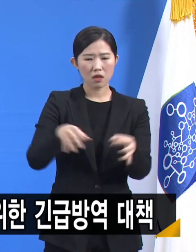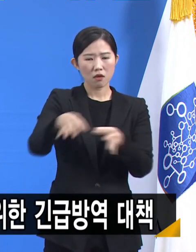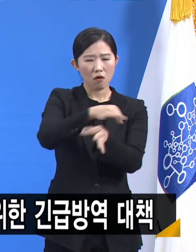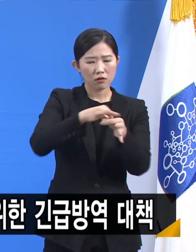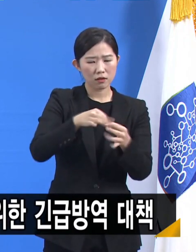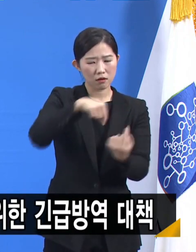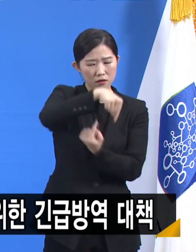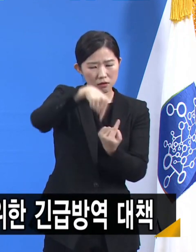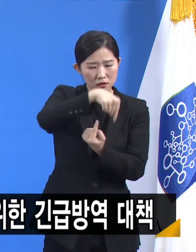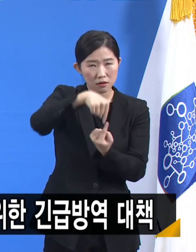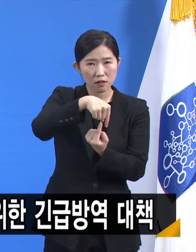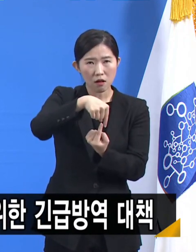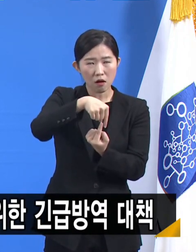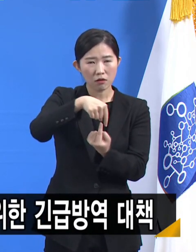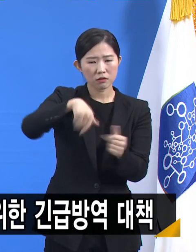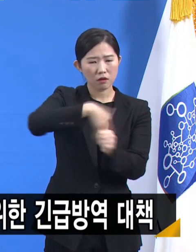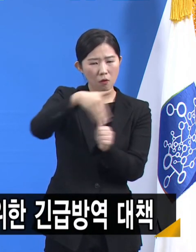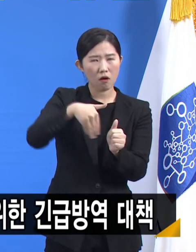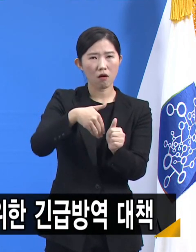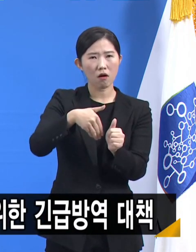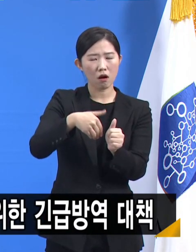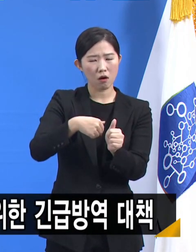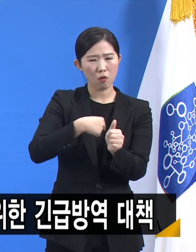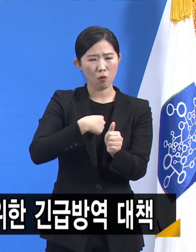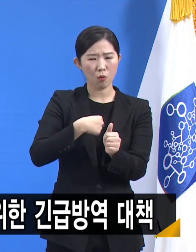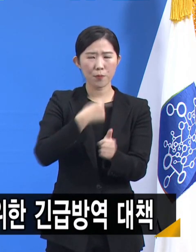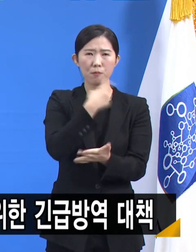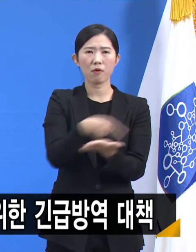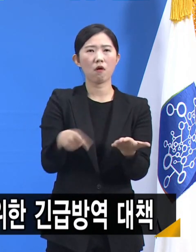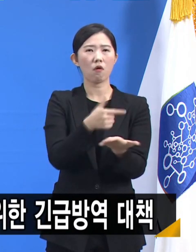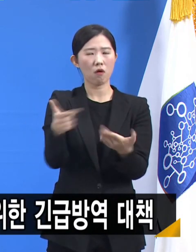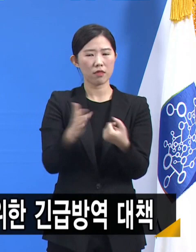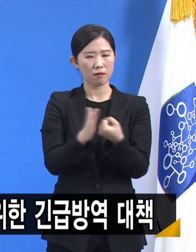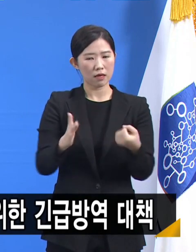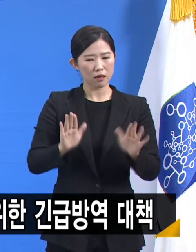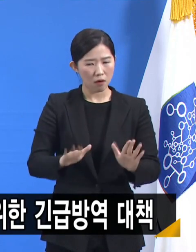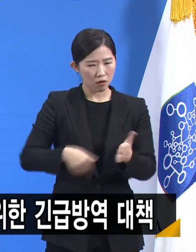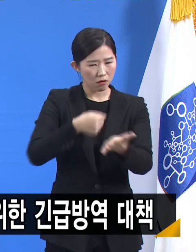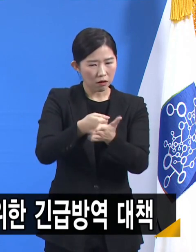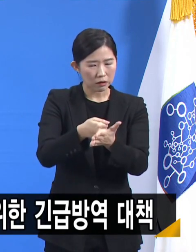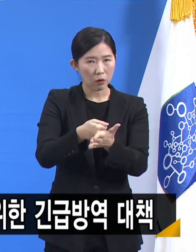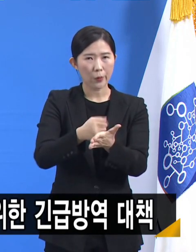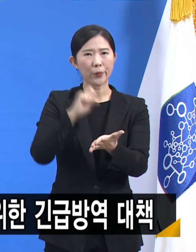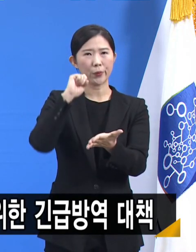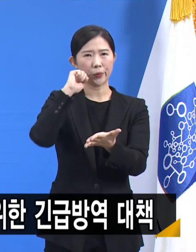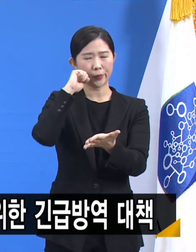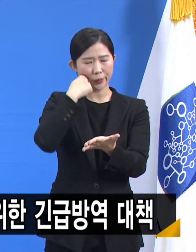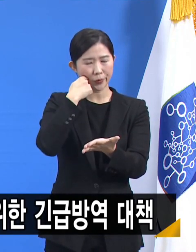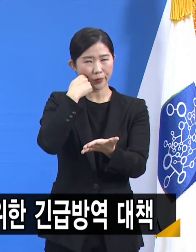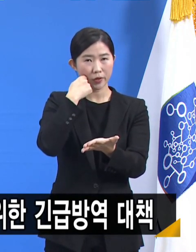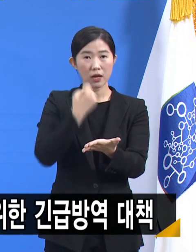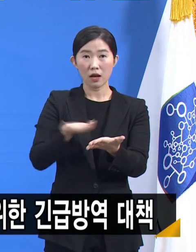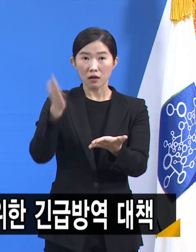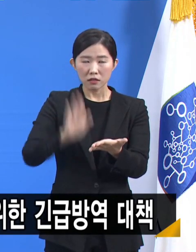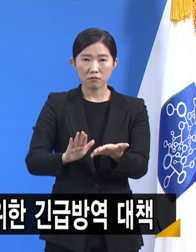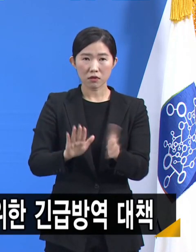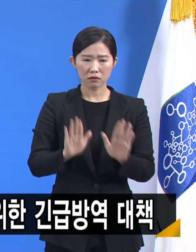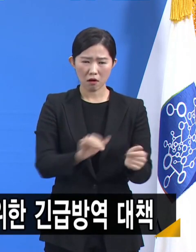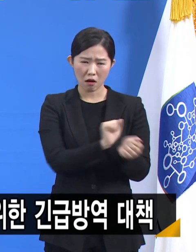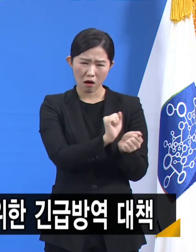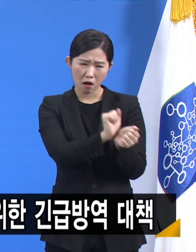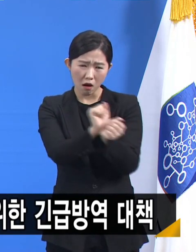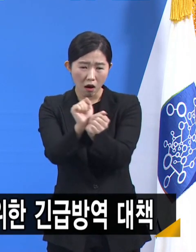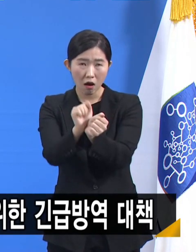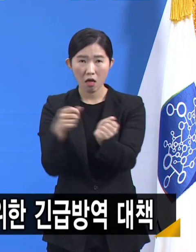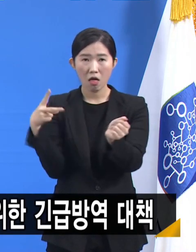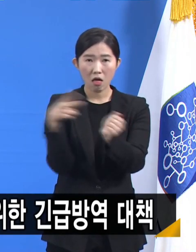점에서 결정이 쉽지 않았습니다. 그러나 감염 확산세를 멈추고 지역감염의 고리를 끊기